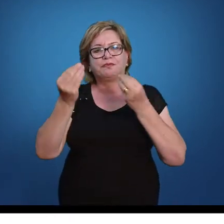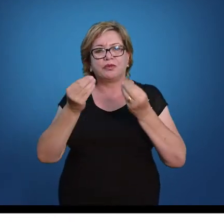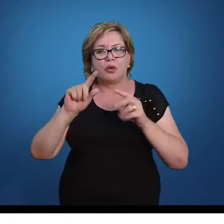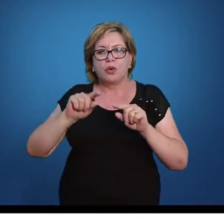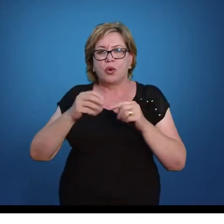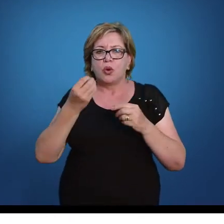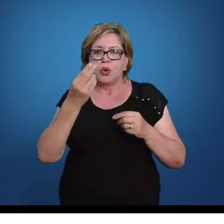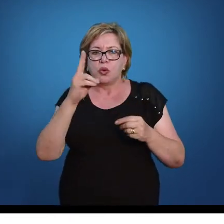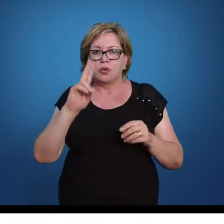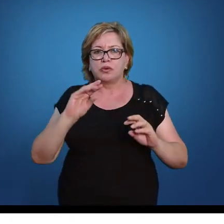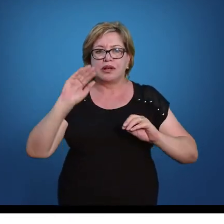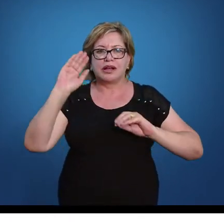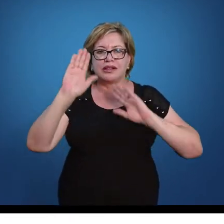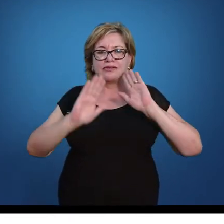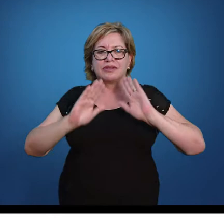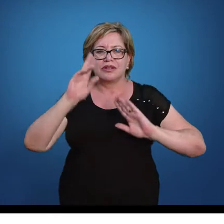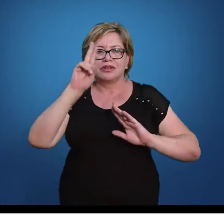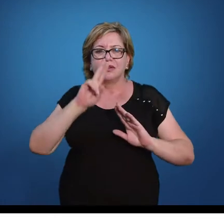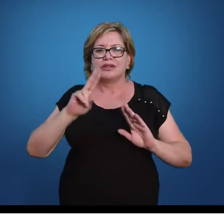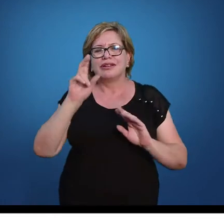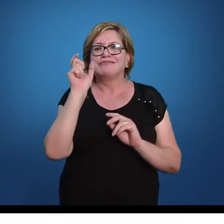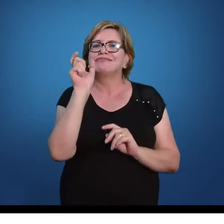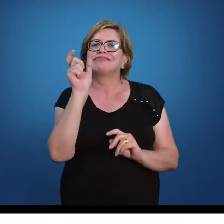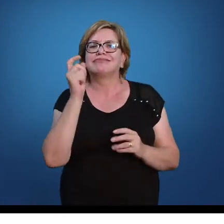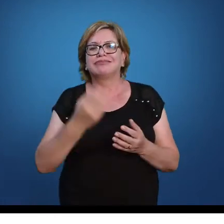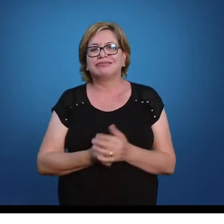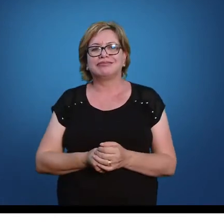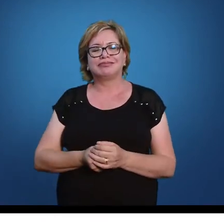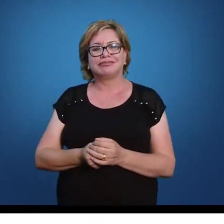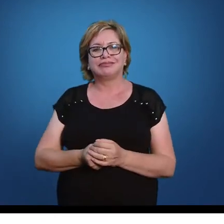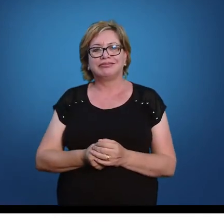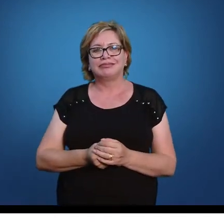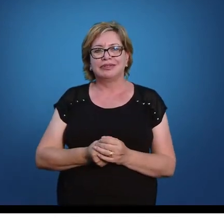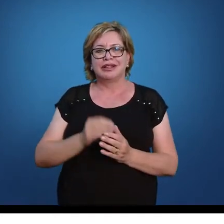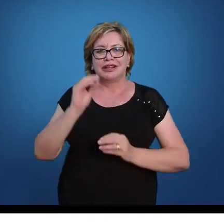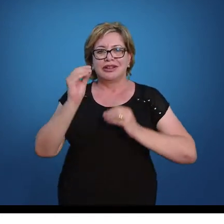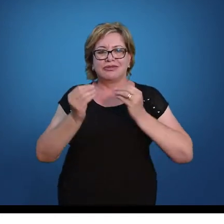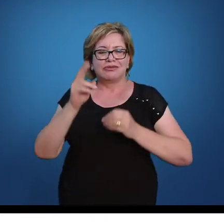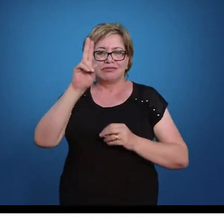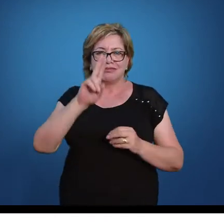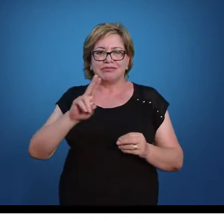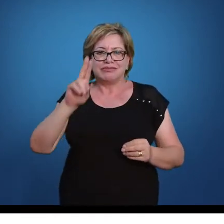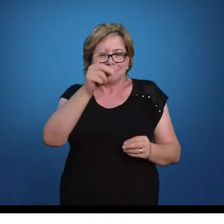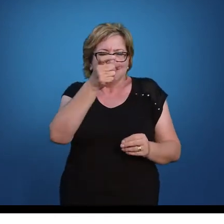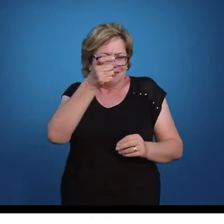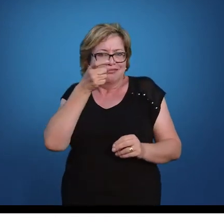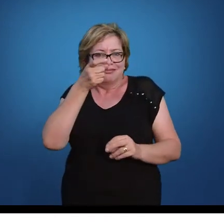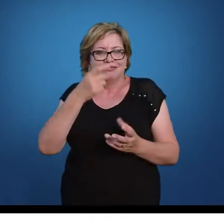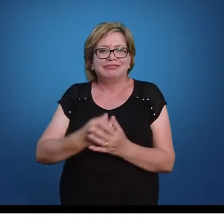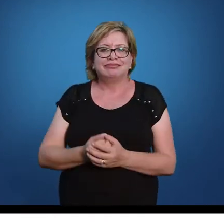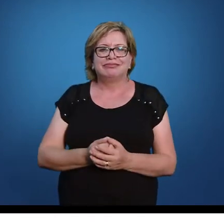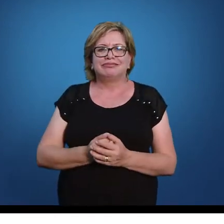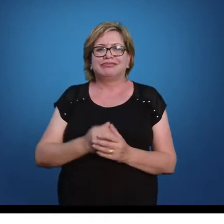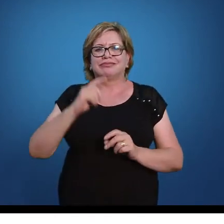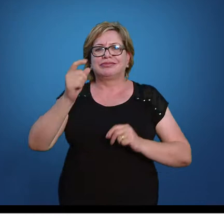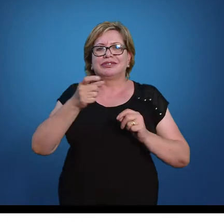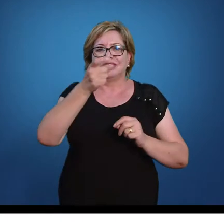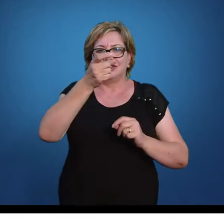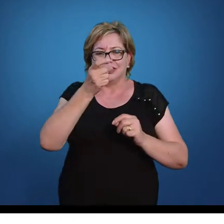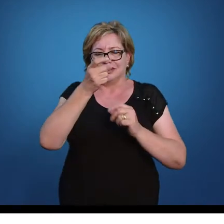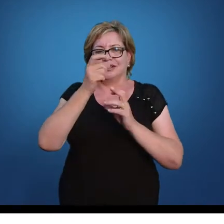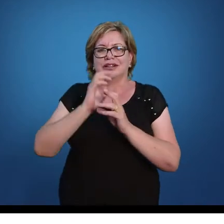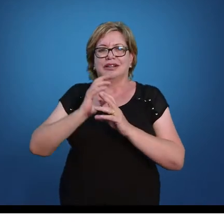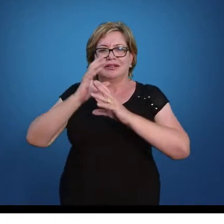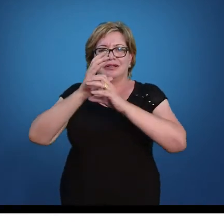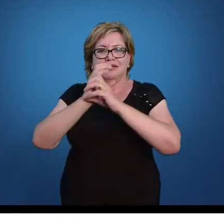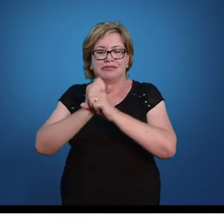letra, ou às vezes a gente acaba usando até uma palavra. Aqui eu vou usar, tradicionalmente, o X. Então, eu tenho lá que X